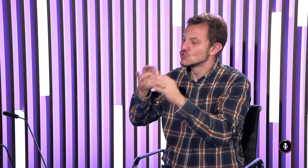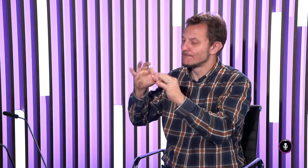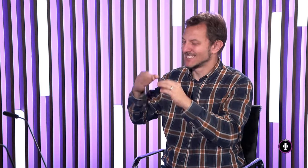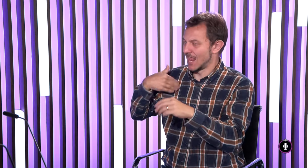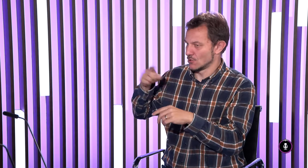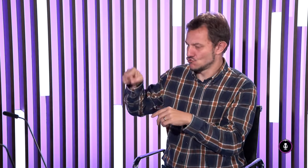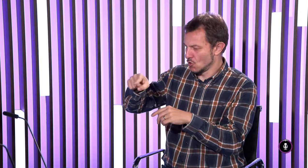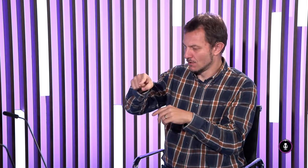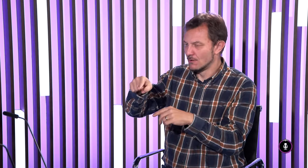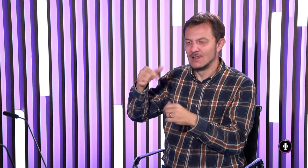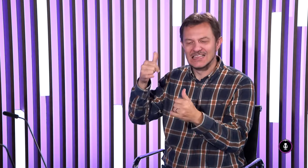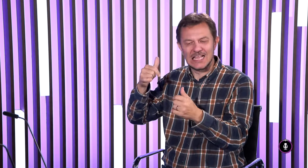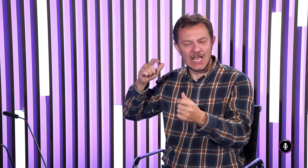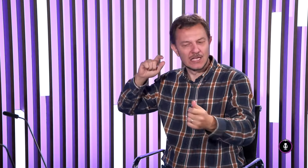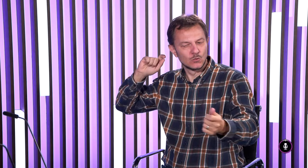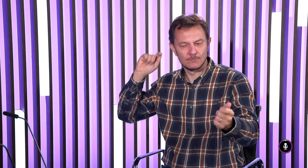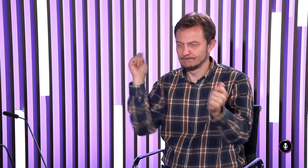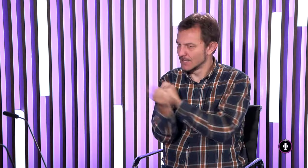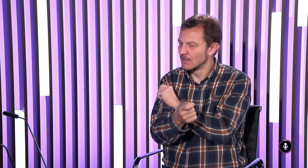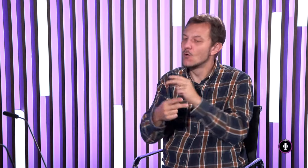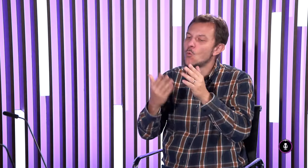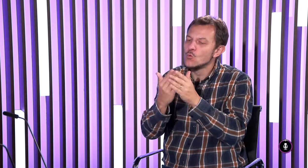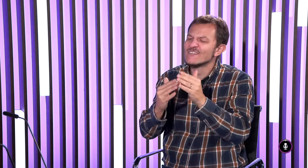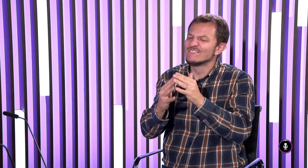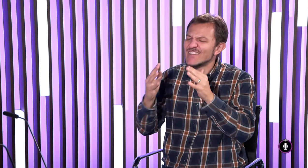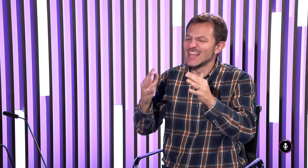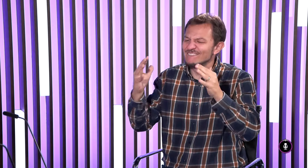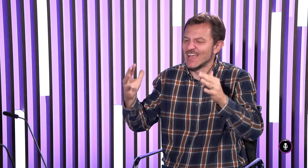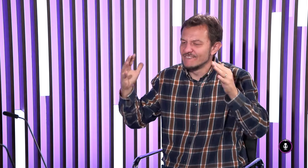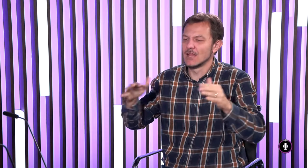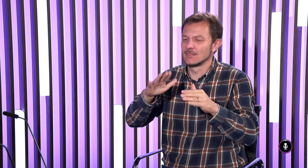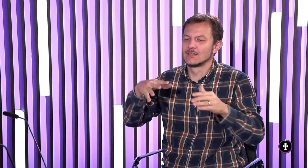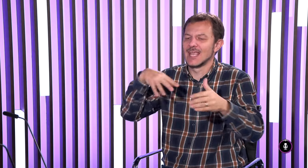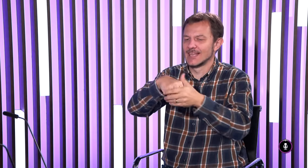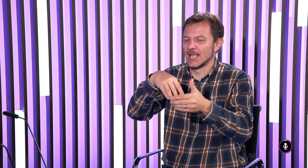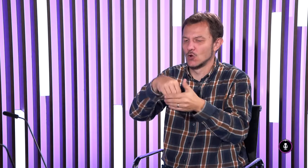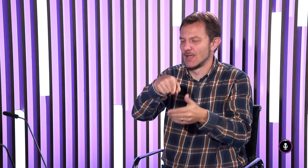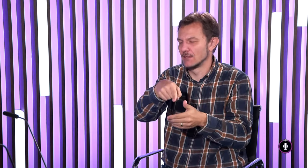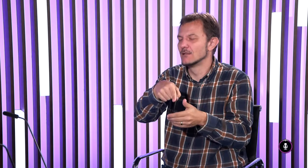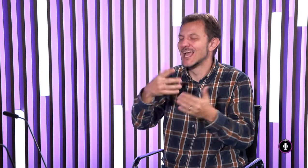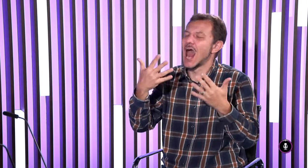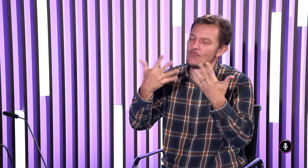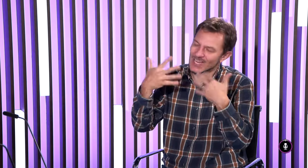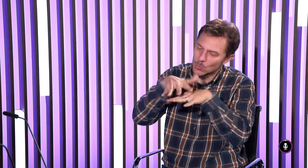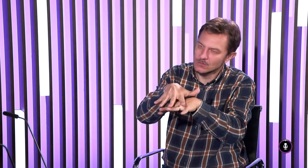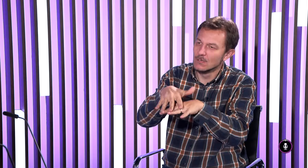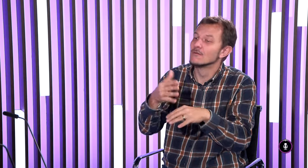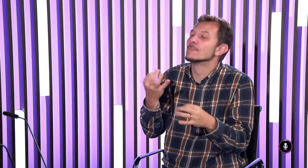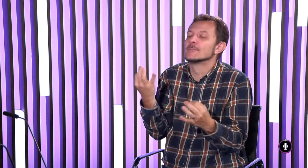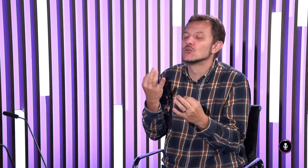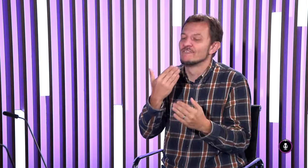deti boli v špeciálnych školách teraz prichádza veľké také zmene viac a viac detí je integrovaných